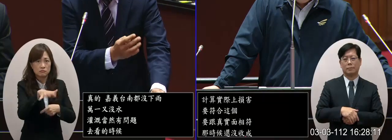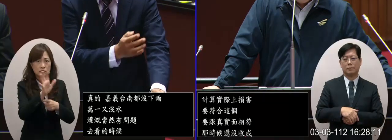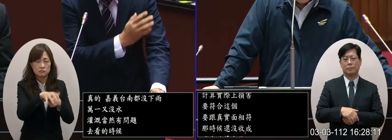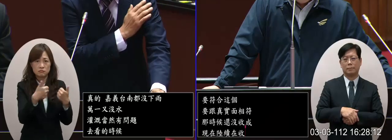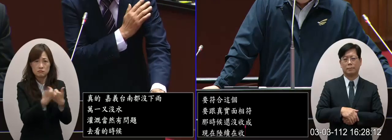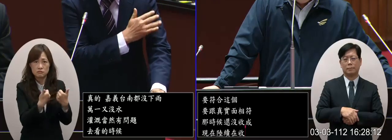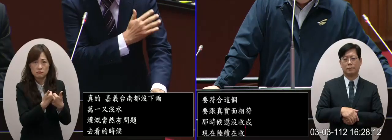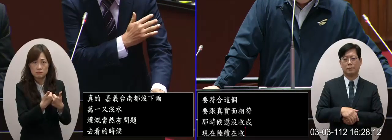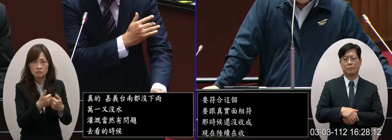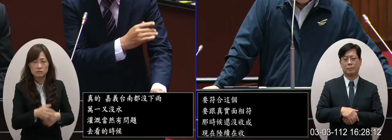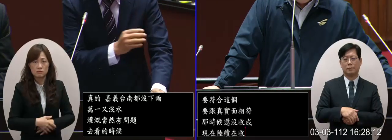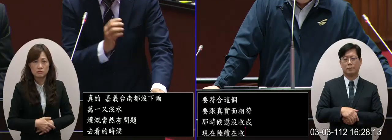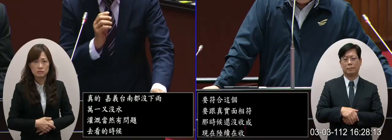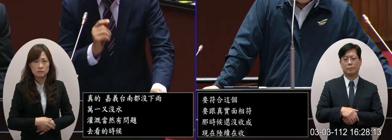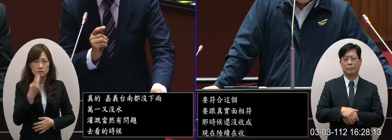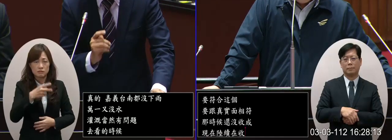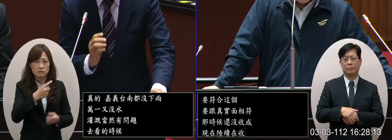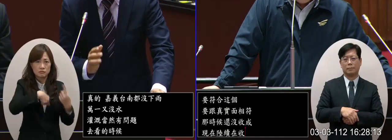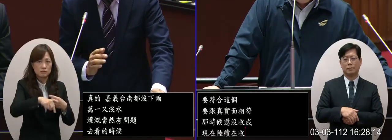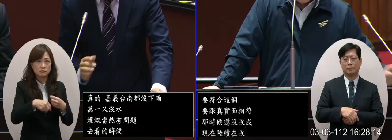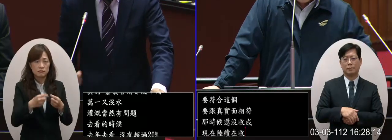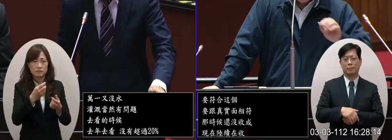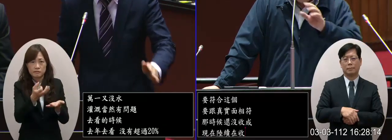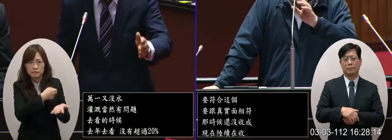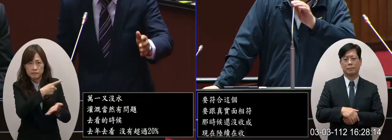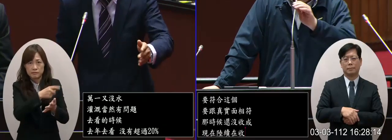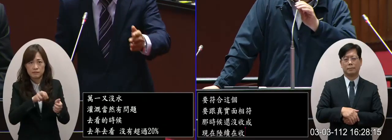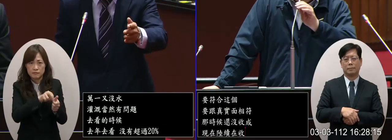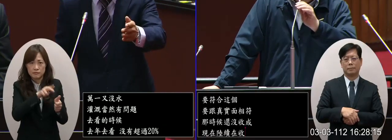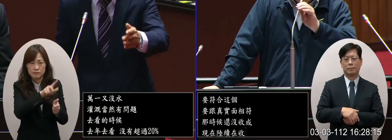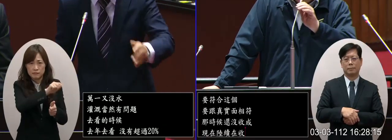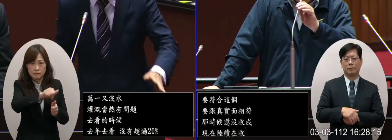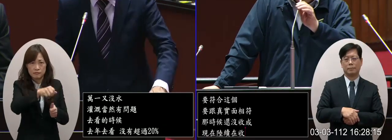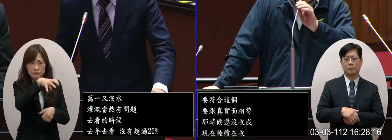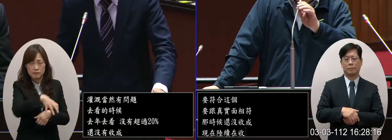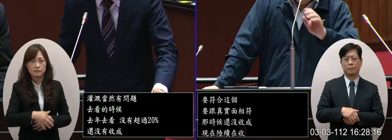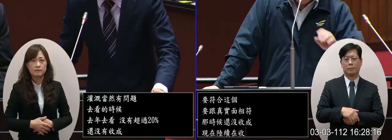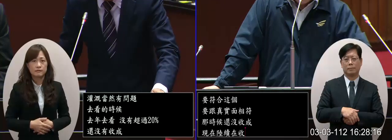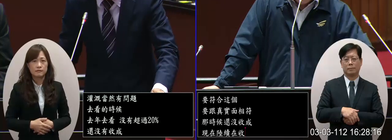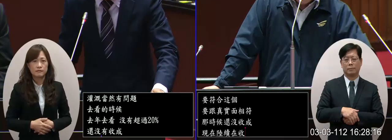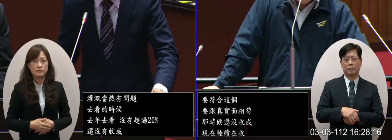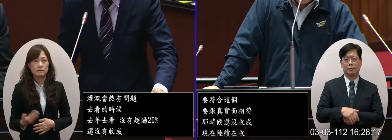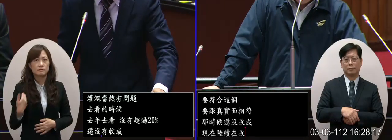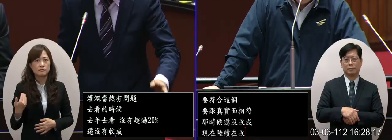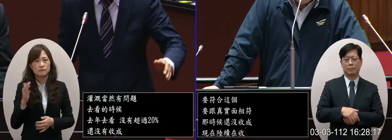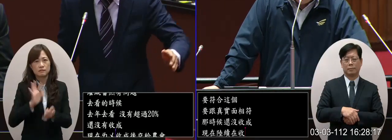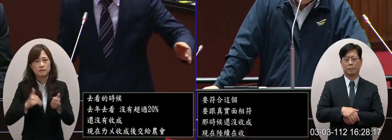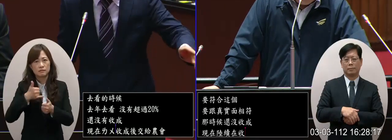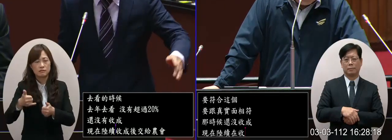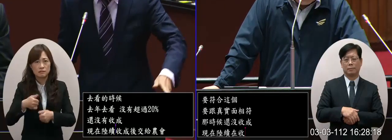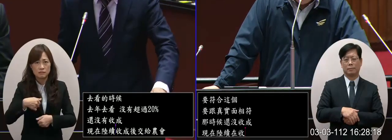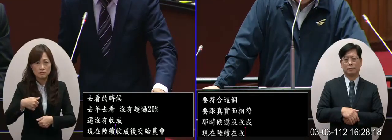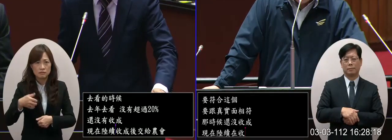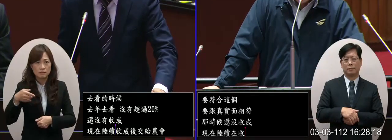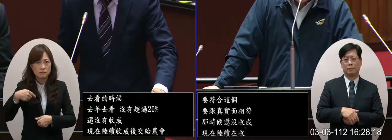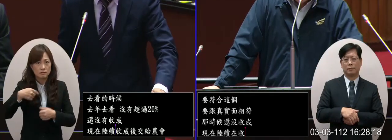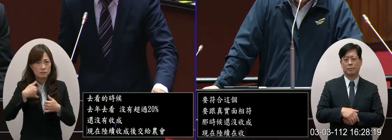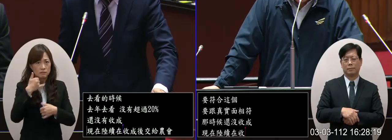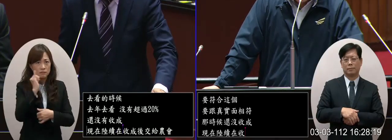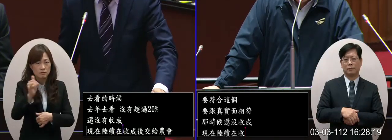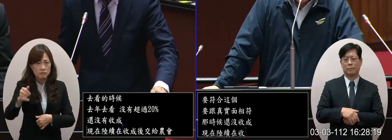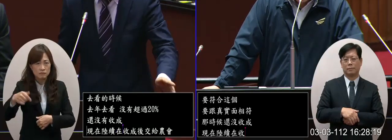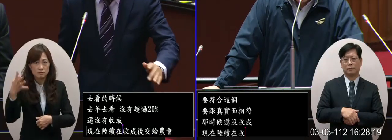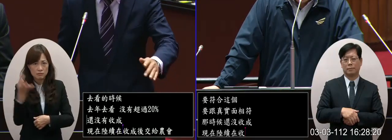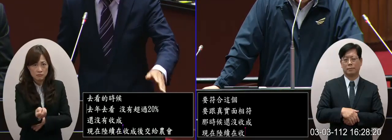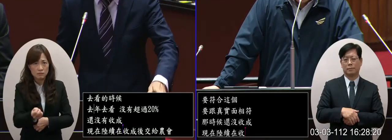裝飾產會準備給治療手所以現在發言說像我一天前幾天我前幾